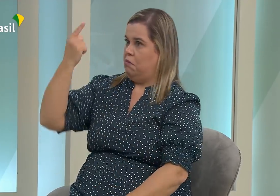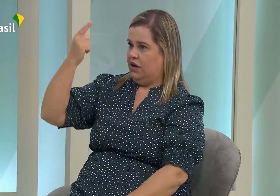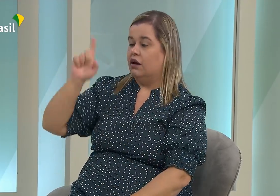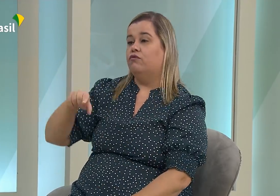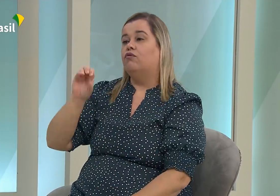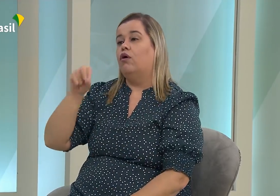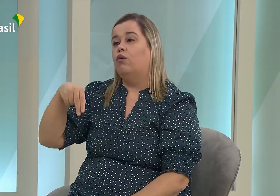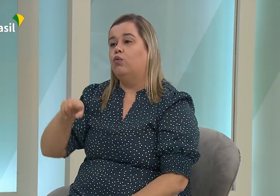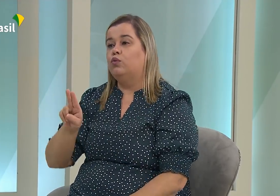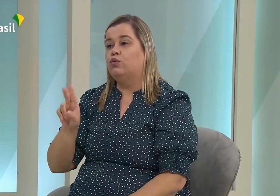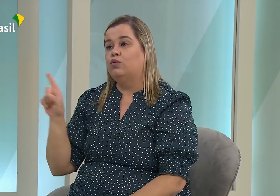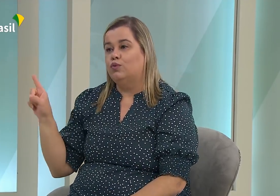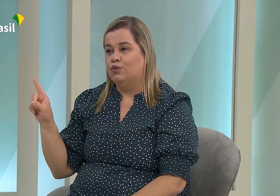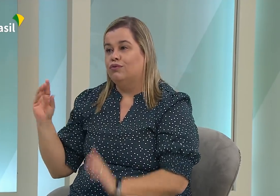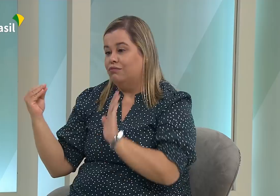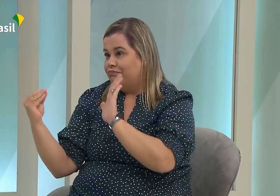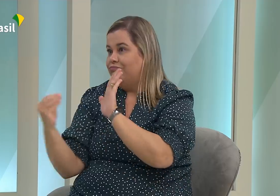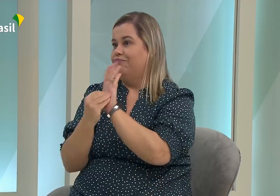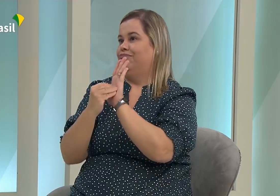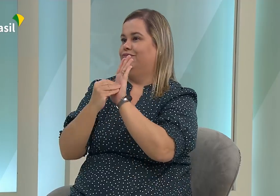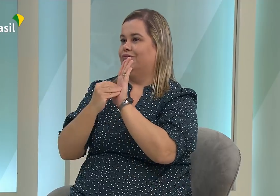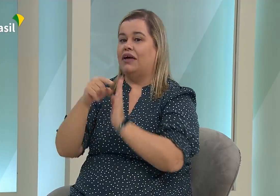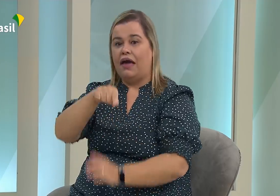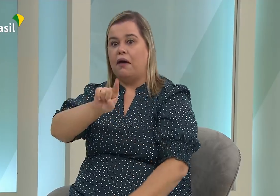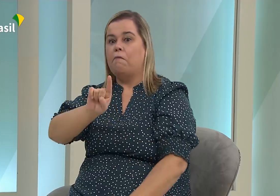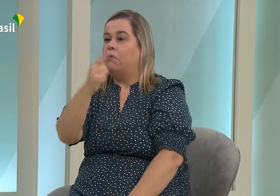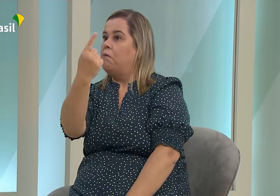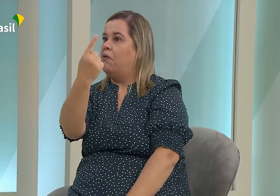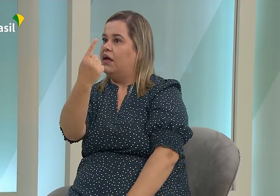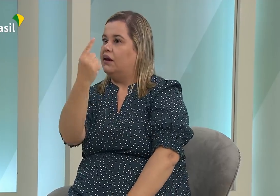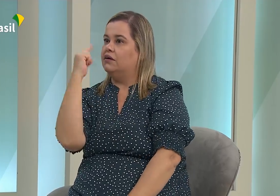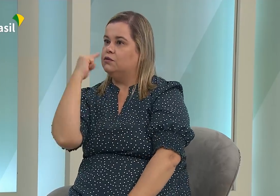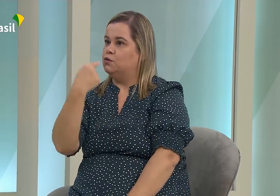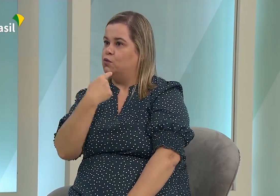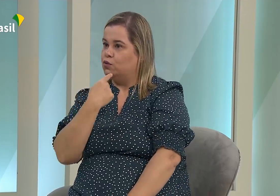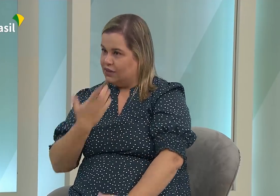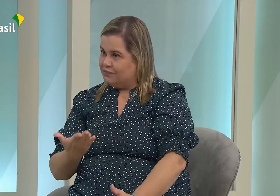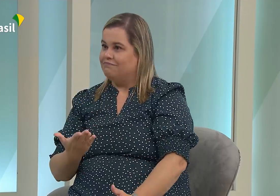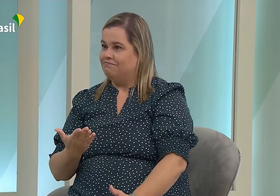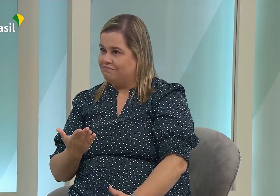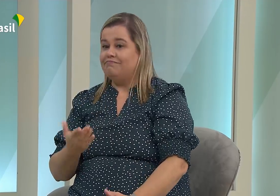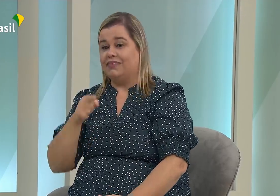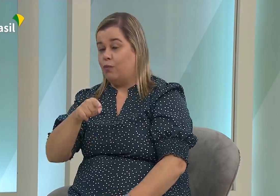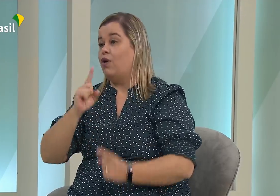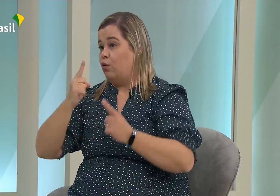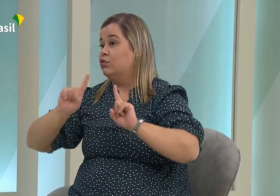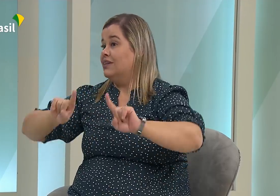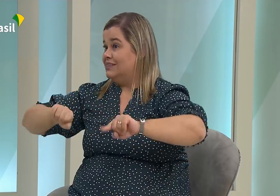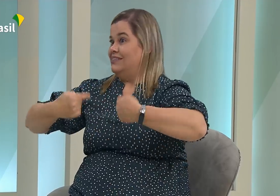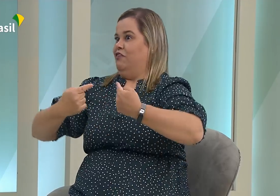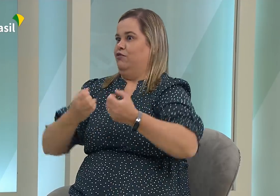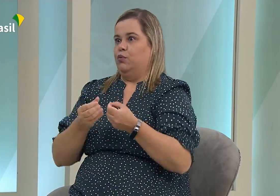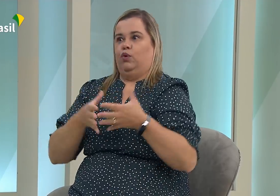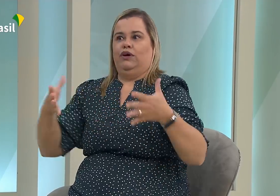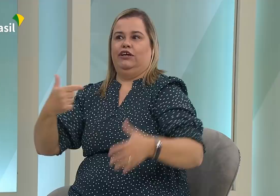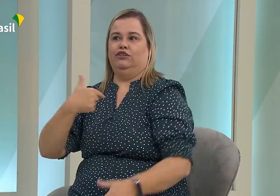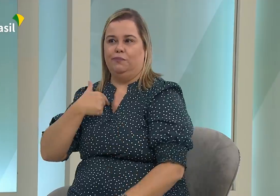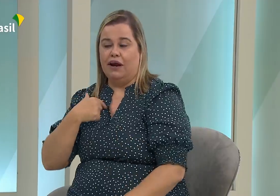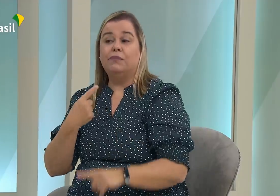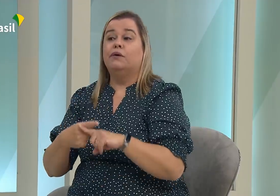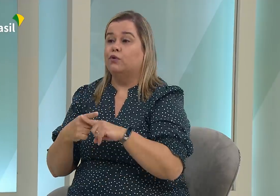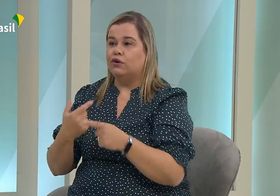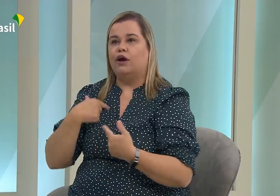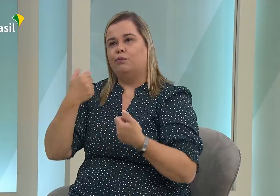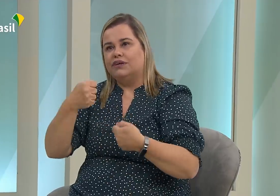apenas aqui no nosso Brasil. Eu estive na ONU e eles falaram isso, que eu sou a primeira mulher surda a ocupar um cargo no alto